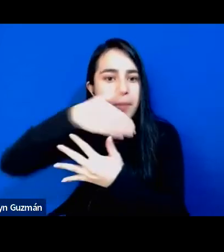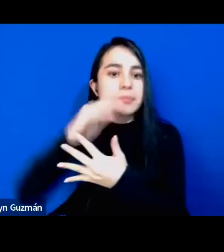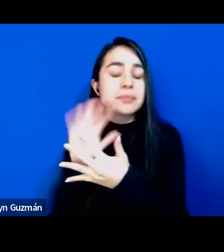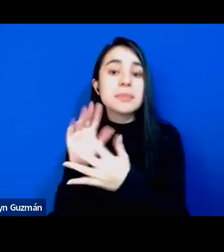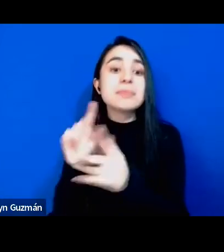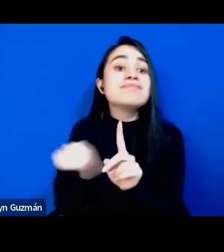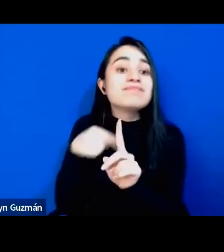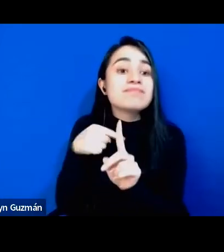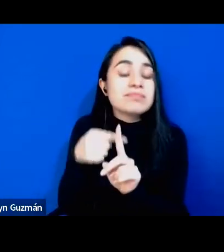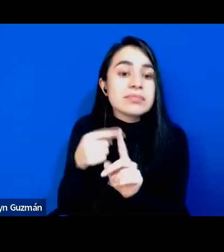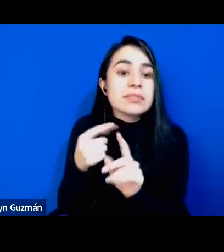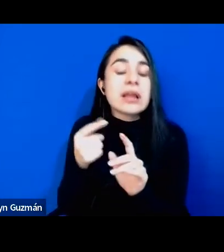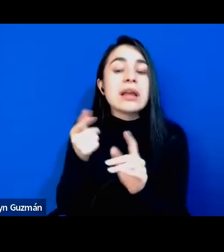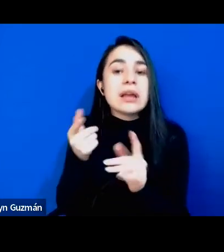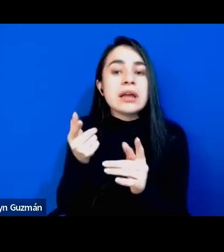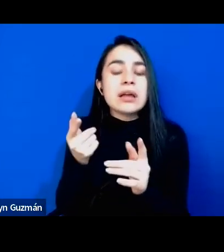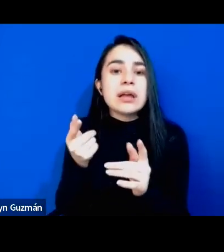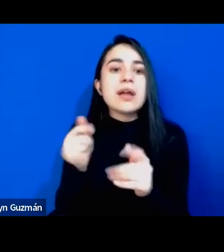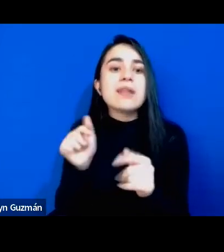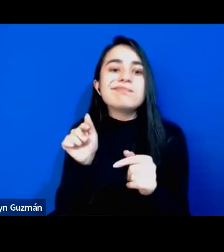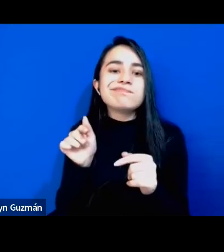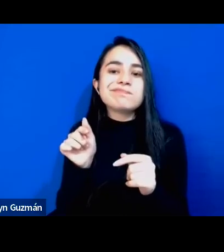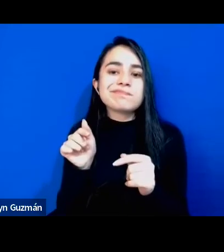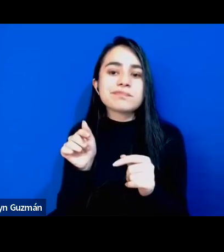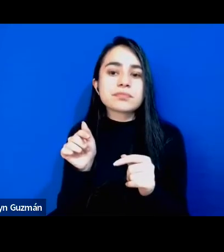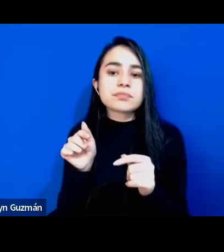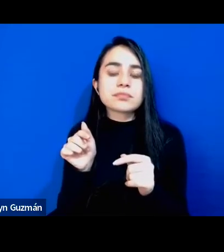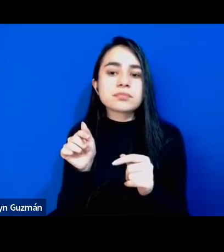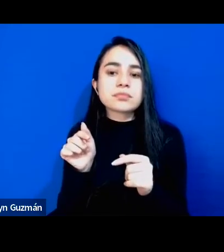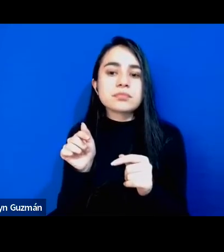riqueza y complejidad que de alguna manera